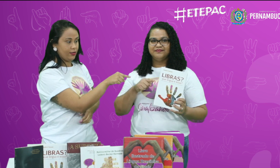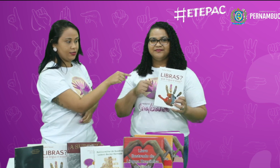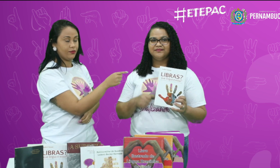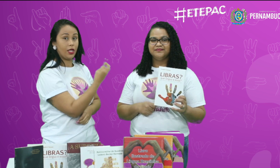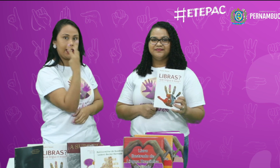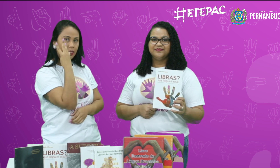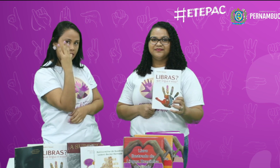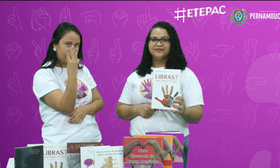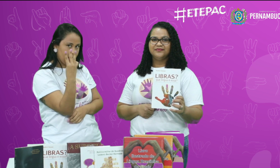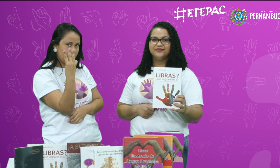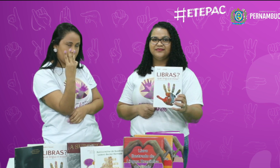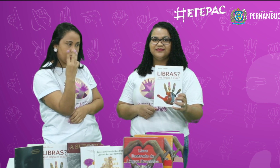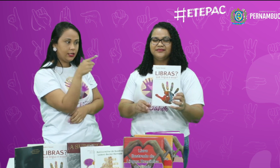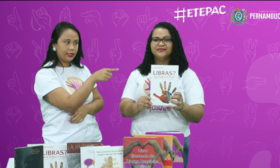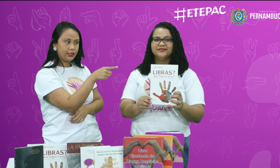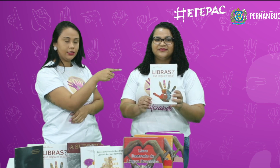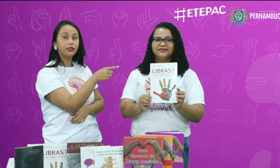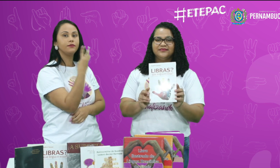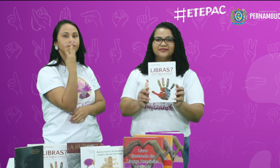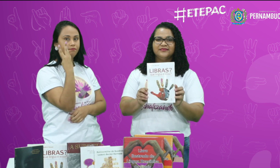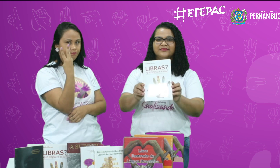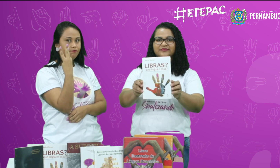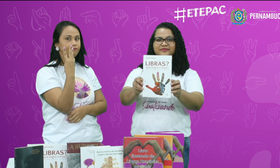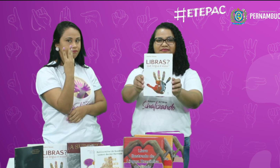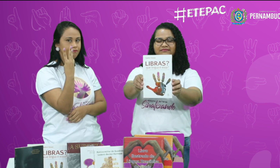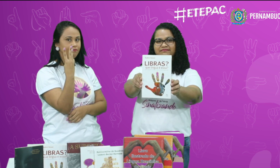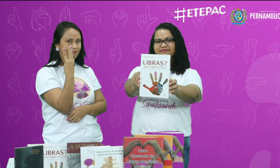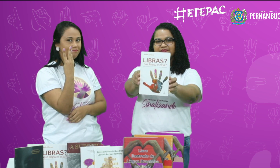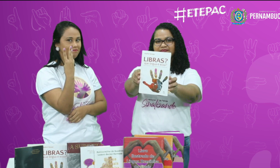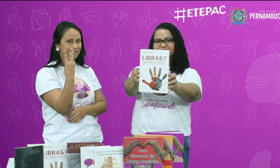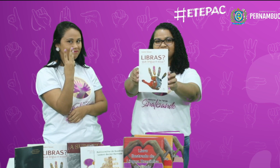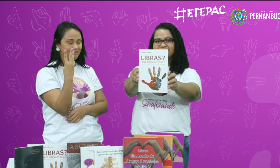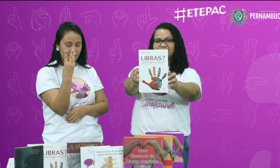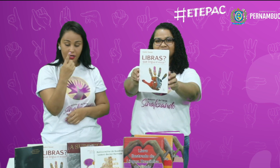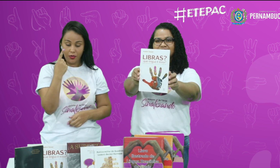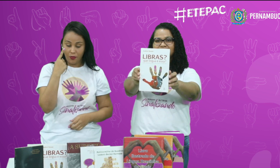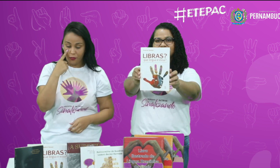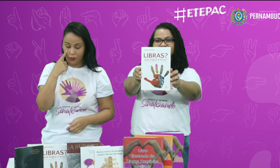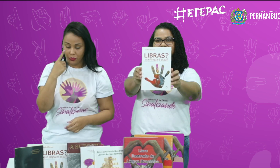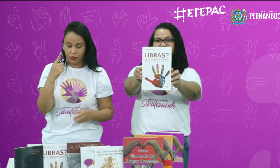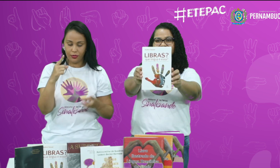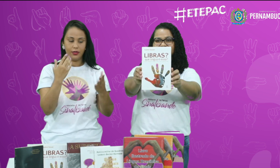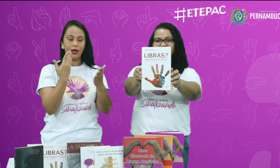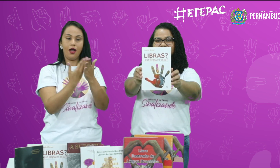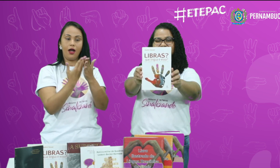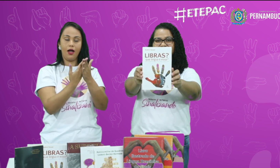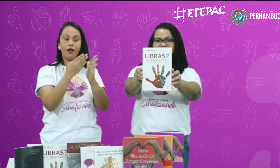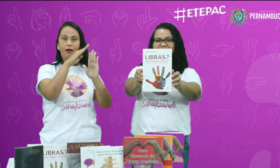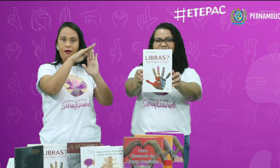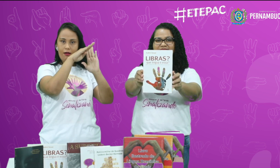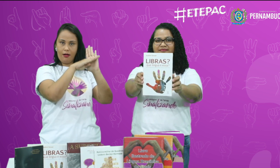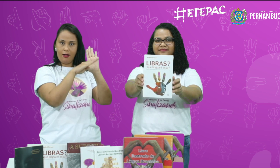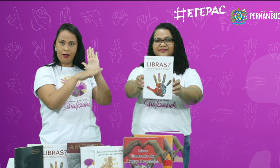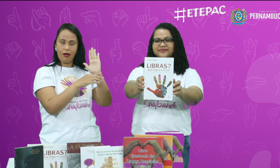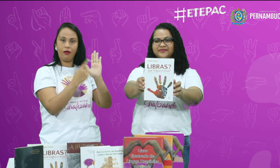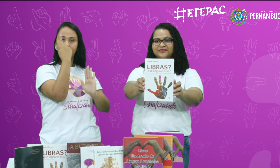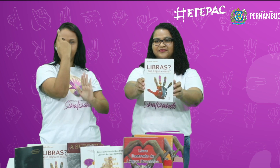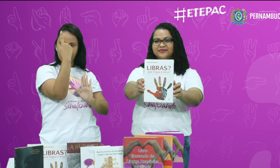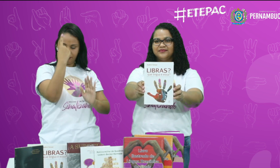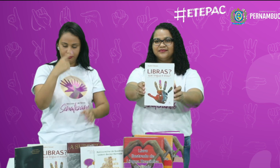São três exemplares desse livro. Vamos ver a primeira lista